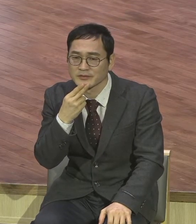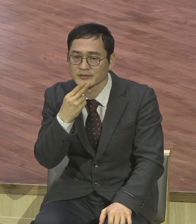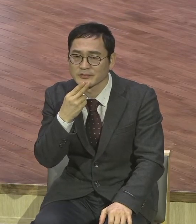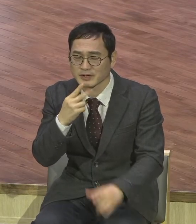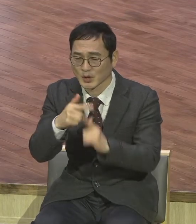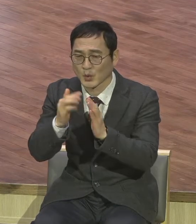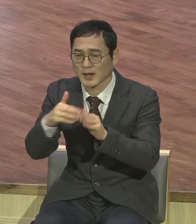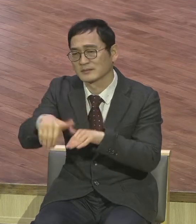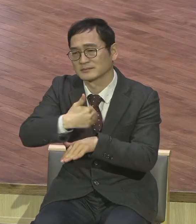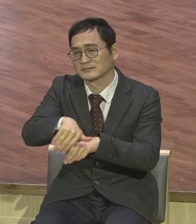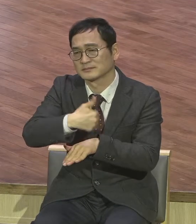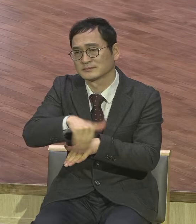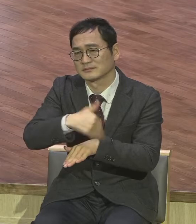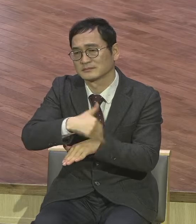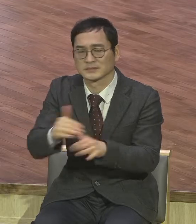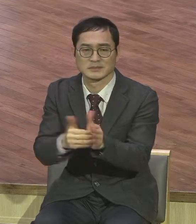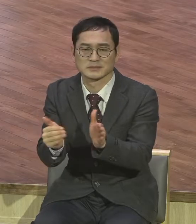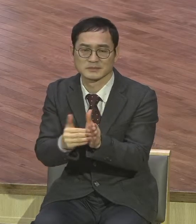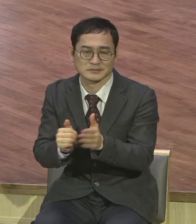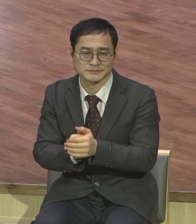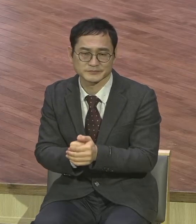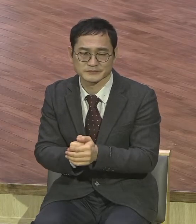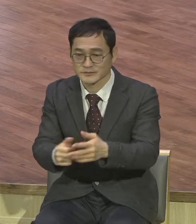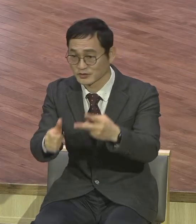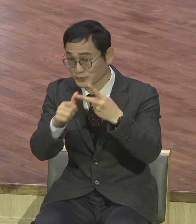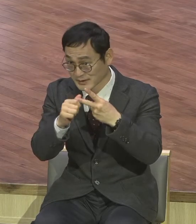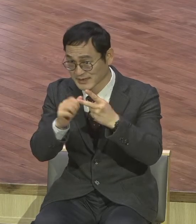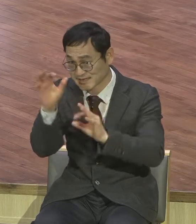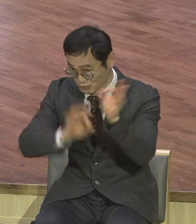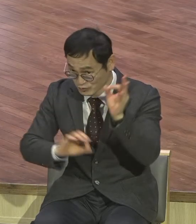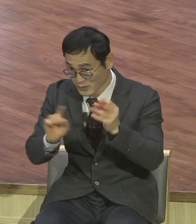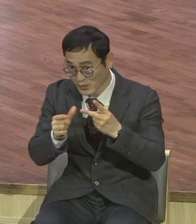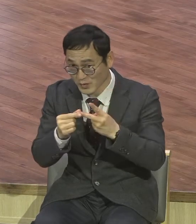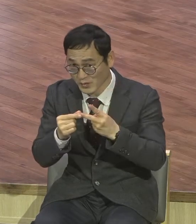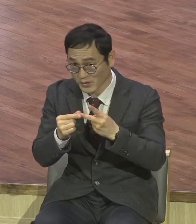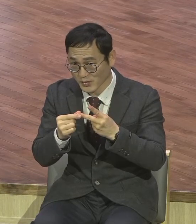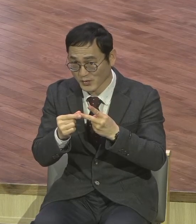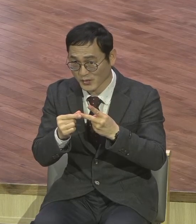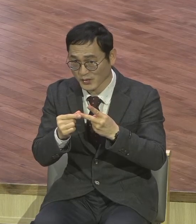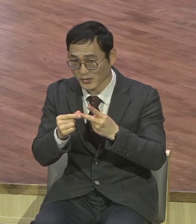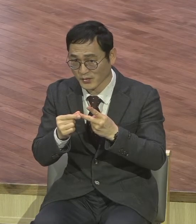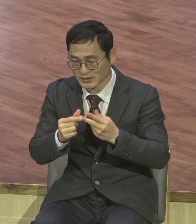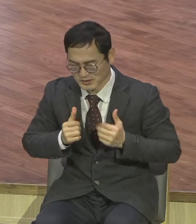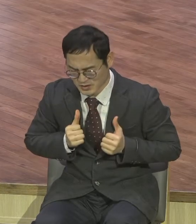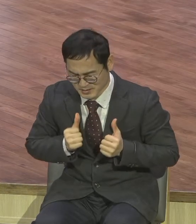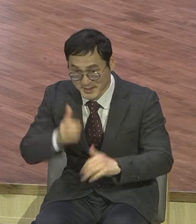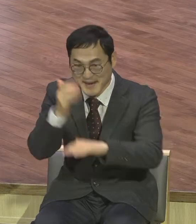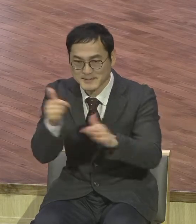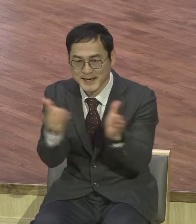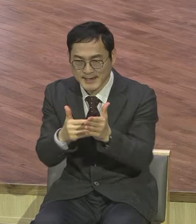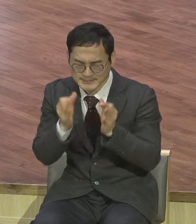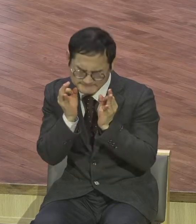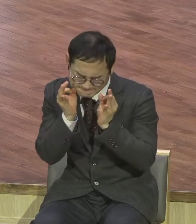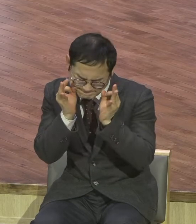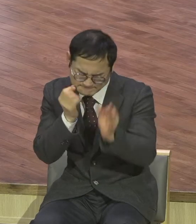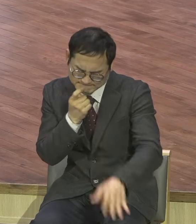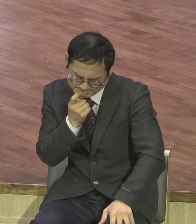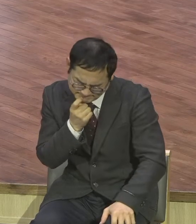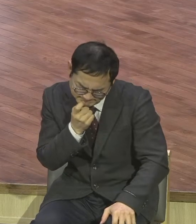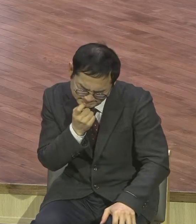교회에 나가면 끝. 또 다른 하나는 뭐냐. 끝까지 하지라니. 해보다가 말아버려 그냥. 아이고 뭐.